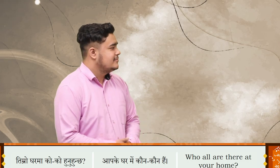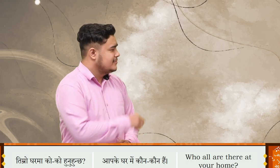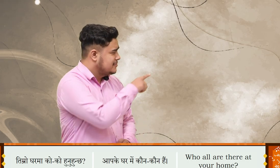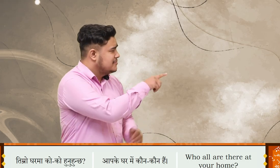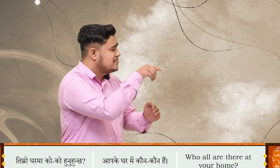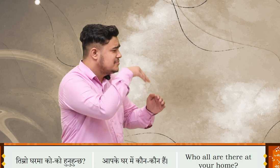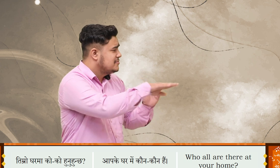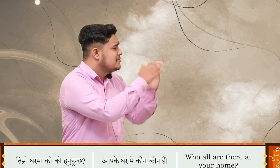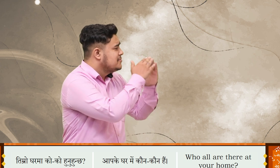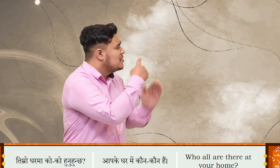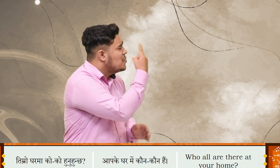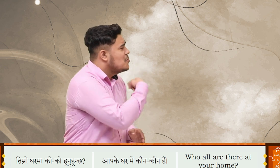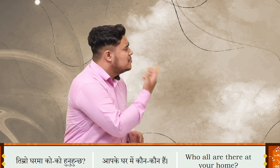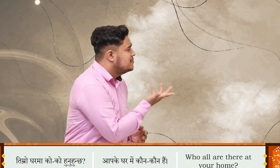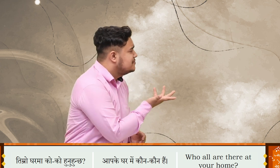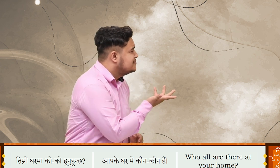तिम्रो घरमा को को हुन हुन छो